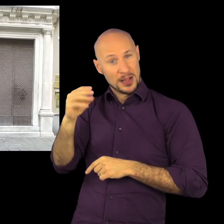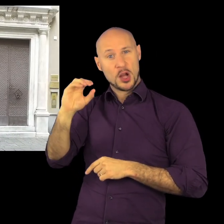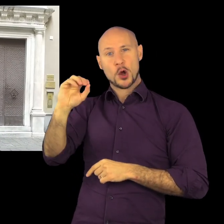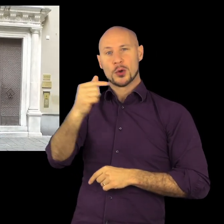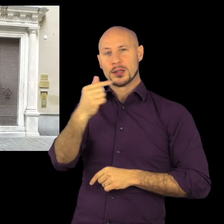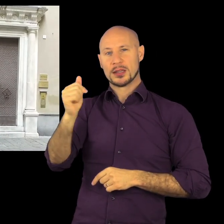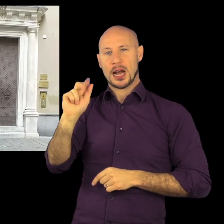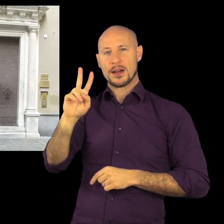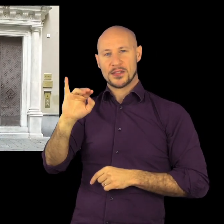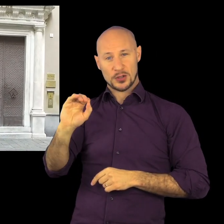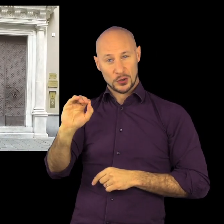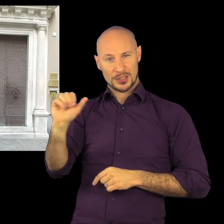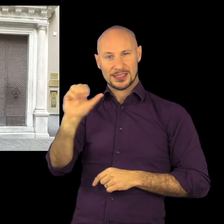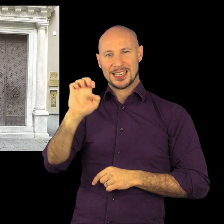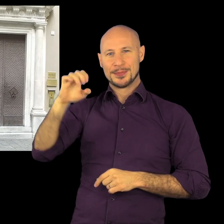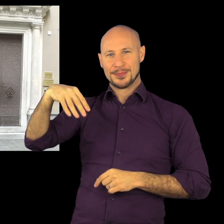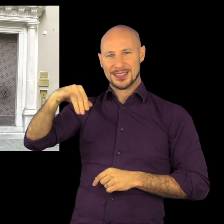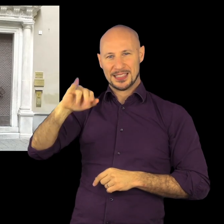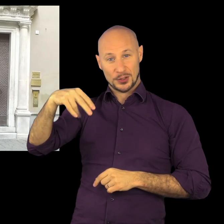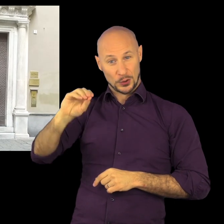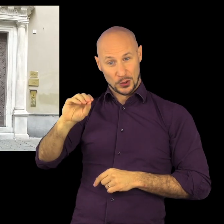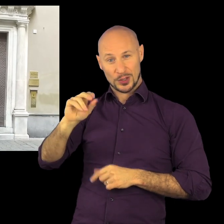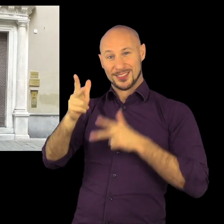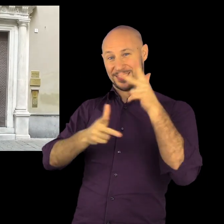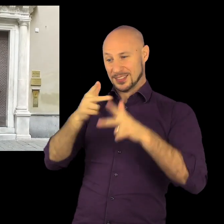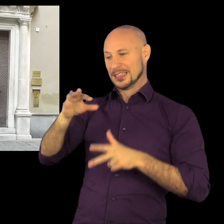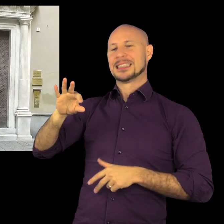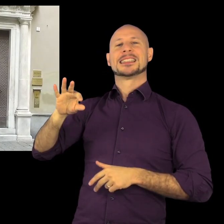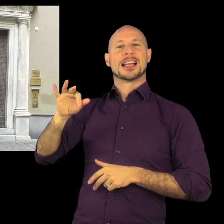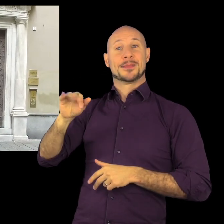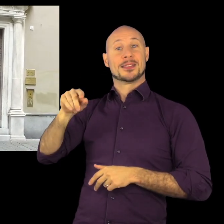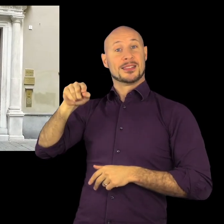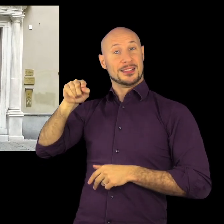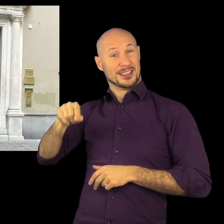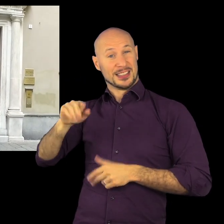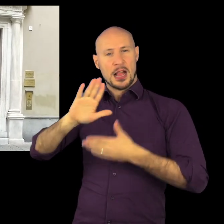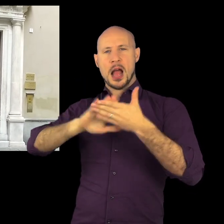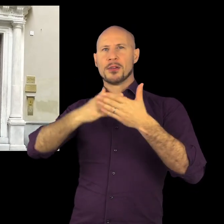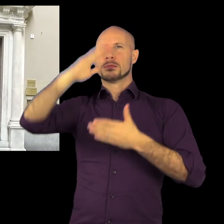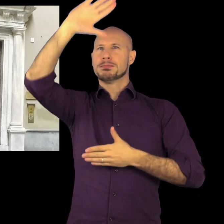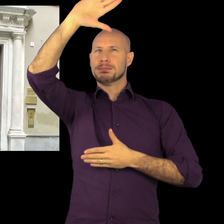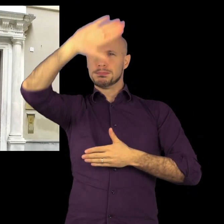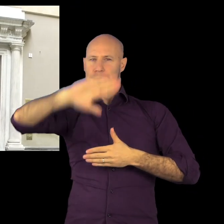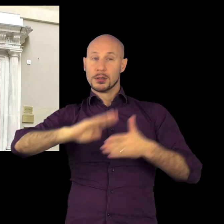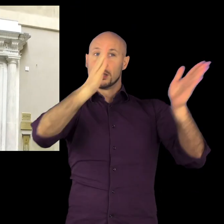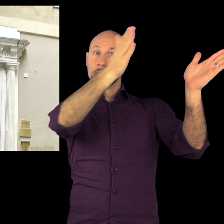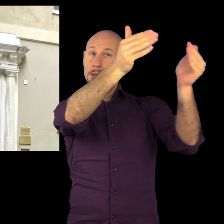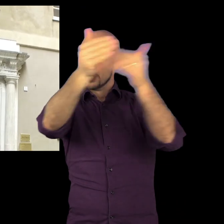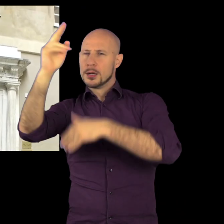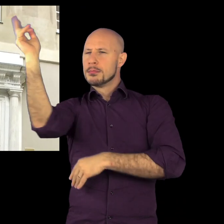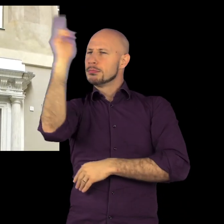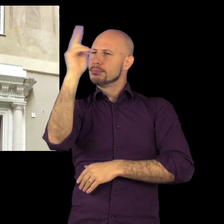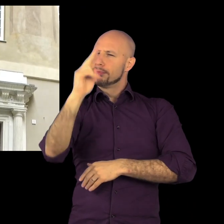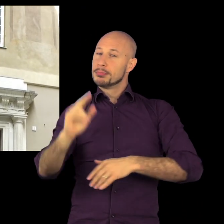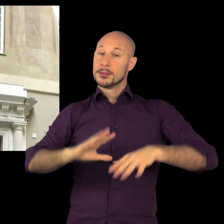'altrettanta principale figura del campo artistico, Ottavio Semmino. Ottavio Semmino può essere considerato uno tra le